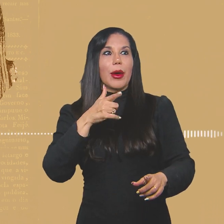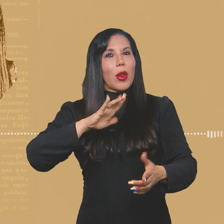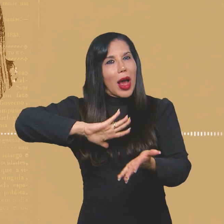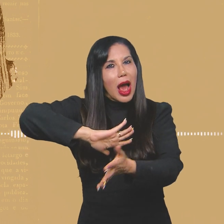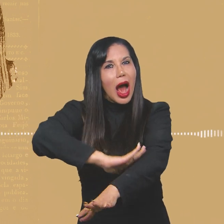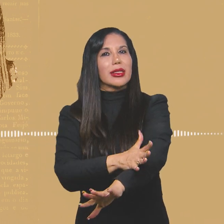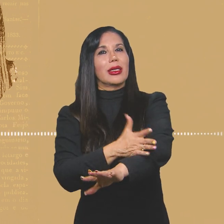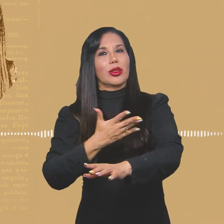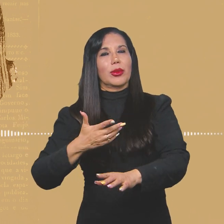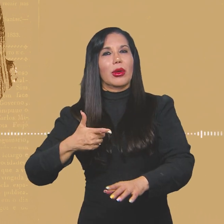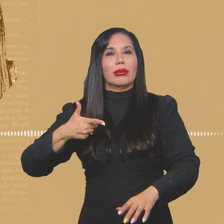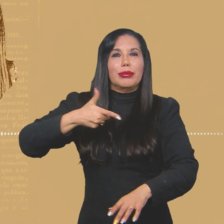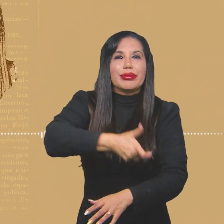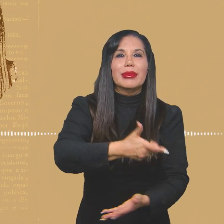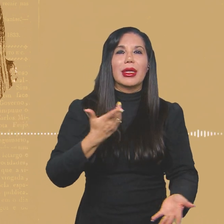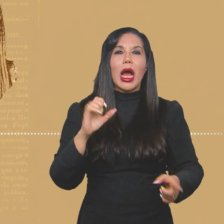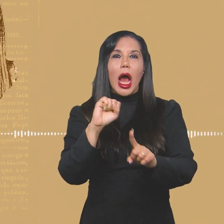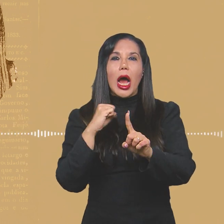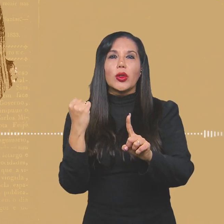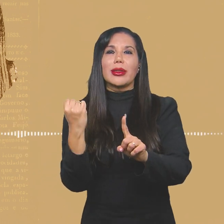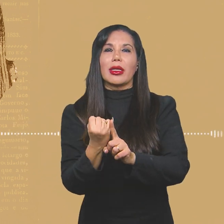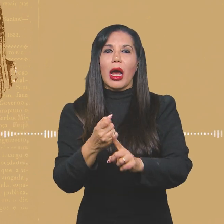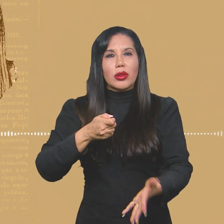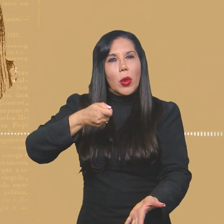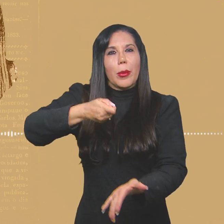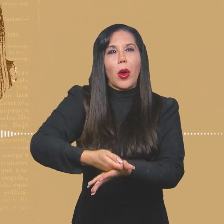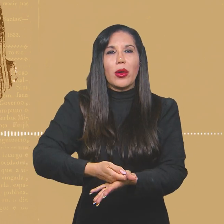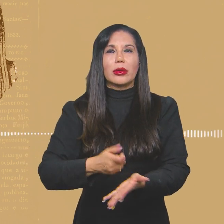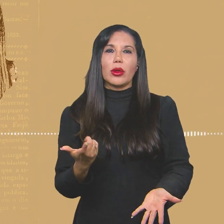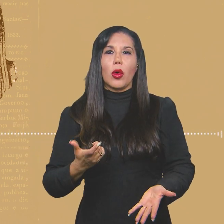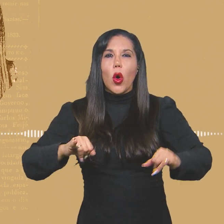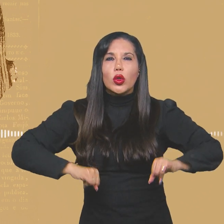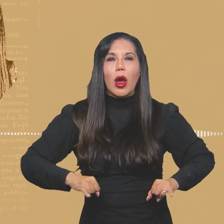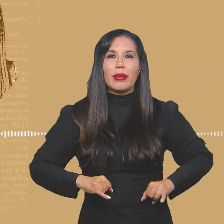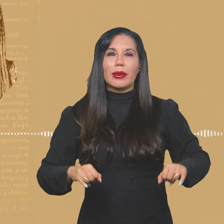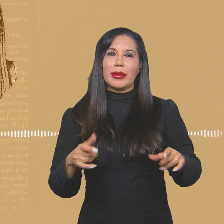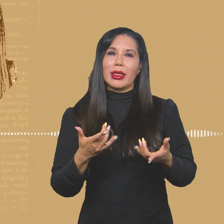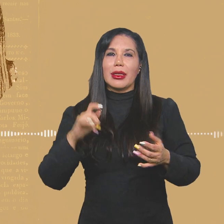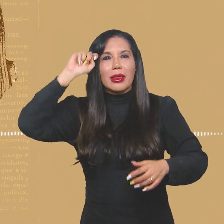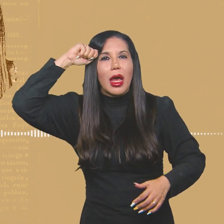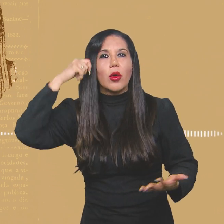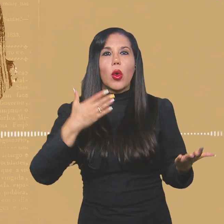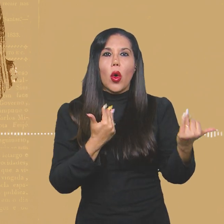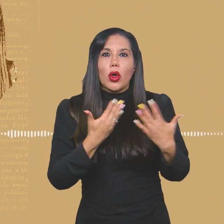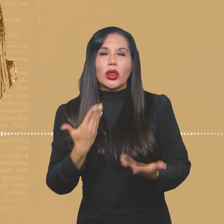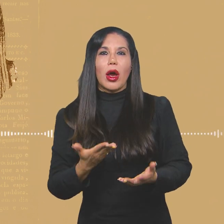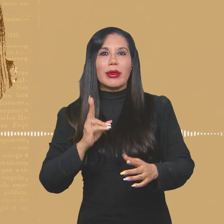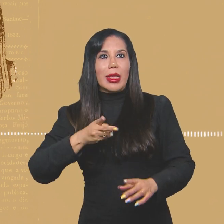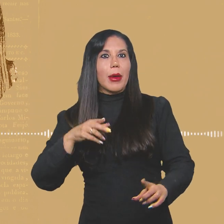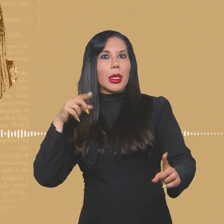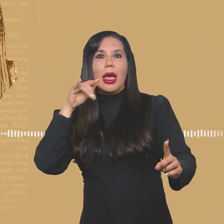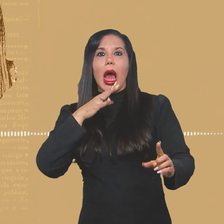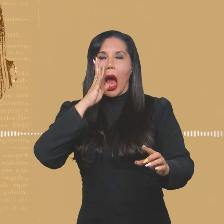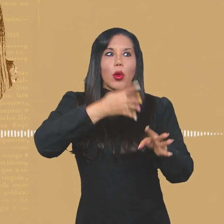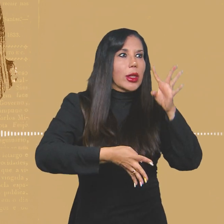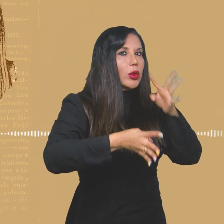tiro. A sociedade está impondo isso, principalmente o jovem, está com um alvo nas costas.